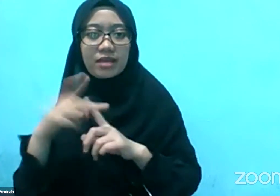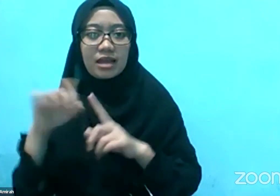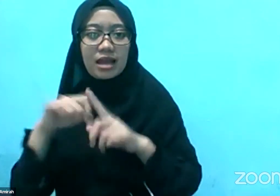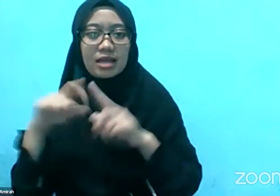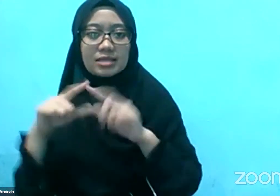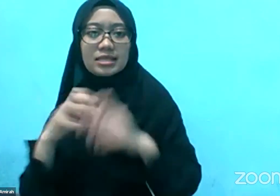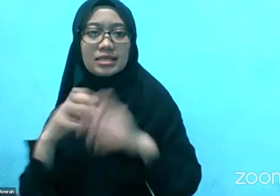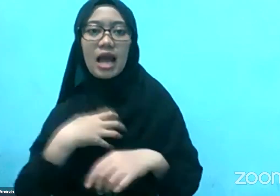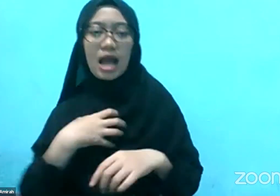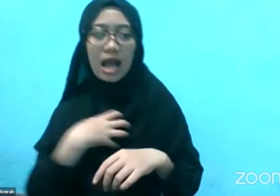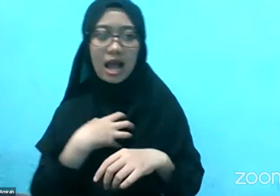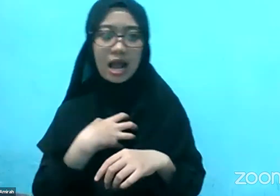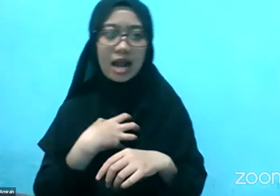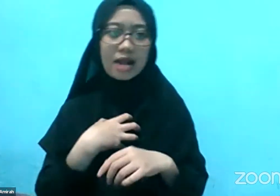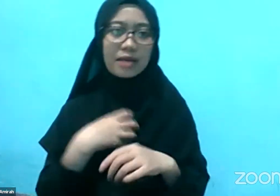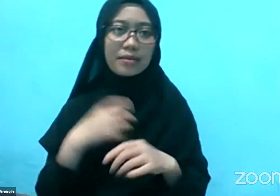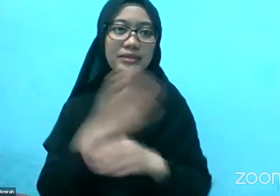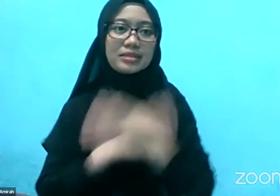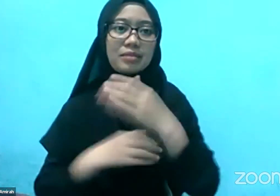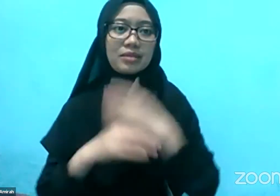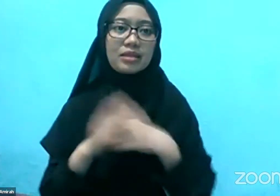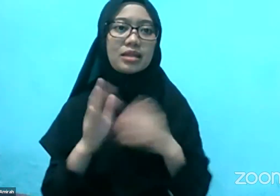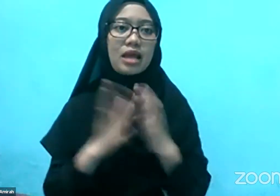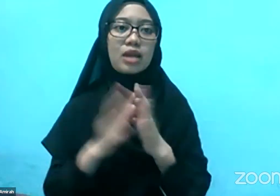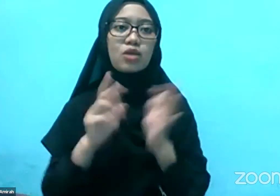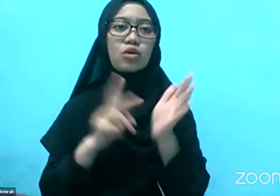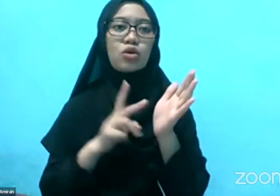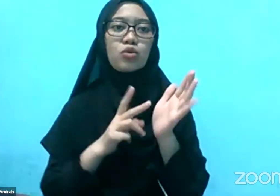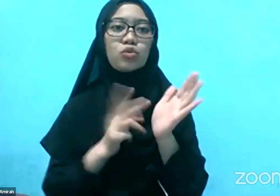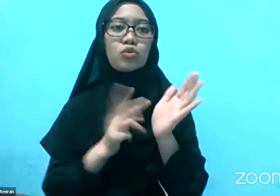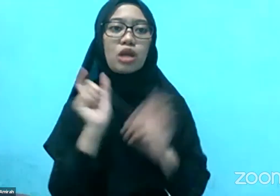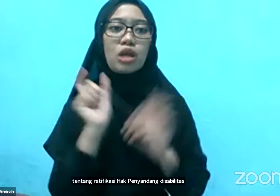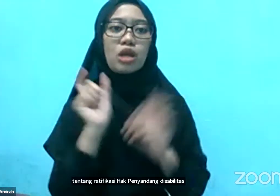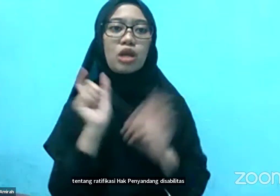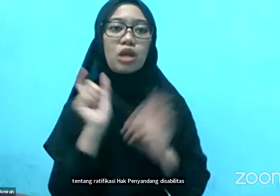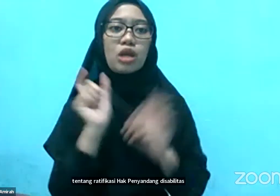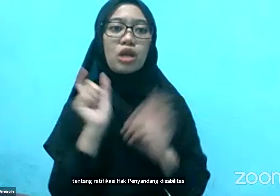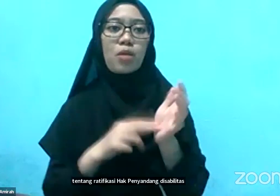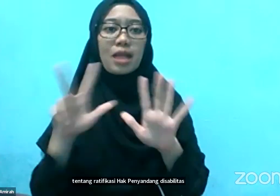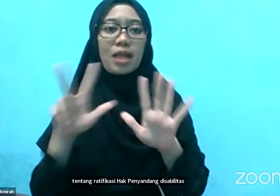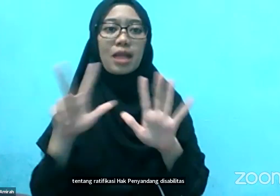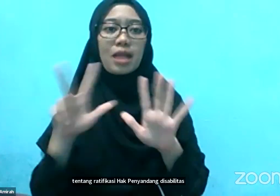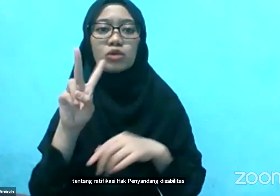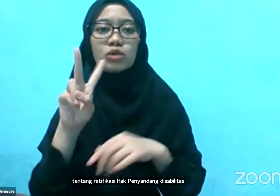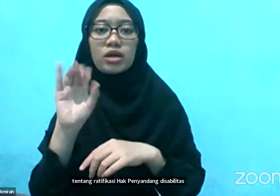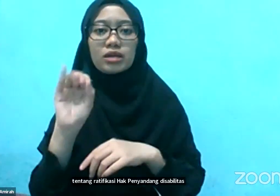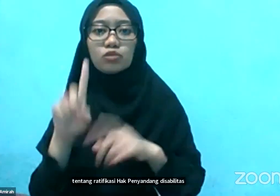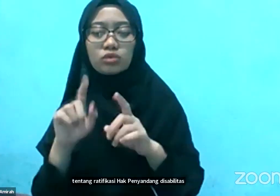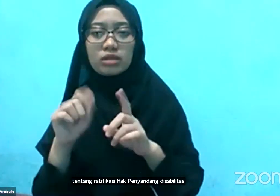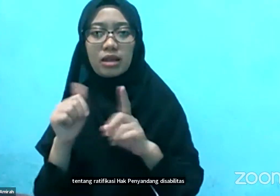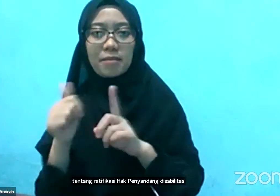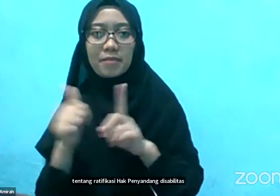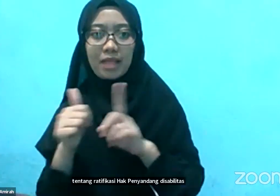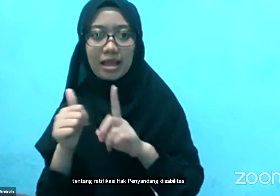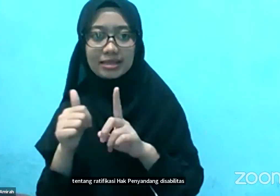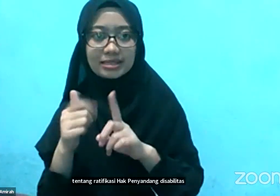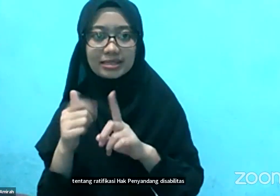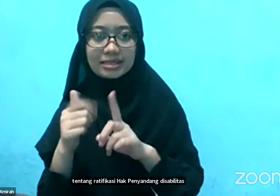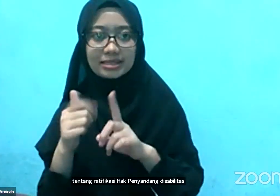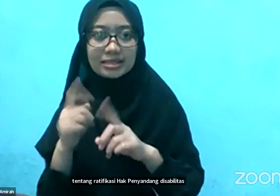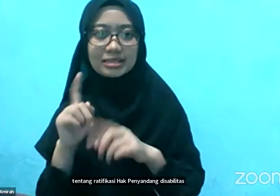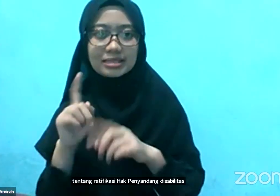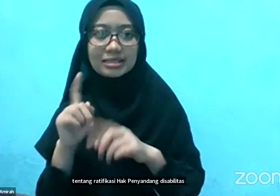disabilitas Makin banyak semangat teman-teman di Fabel bergerak Mengadvokasi hati ya Baik secara